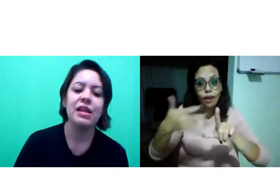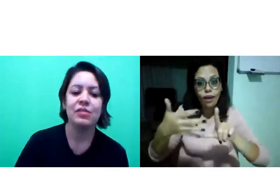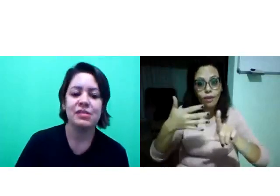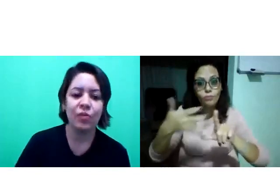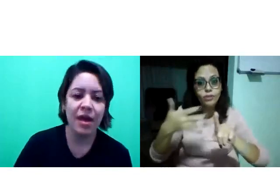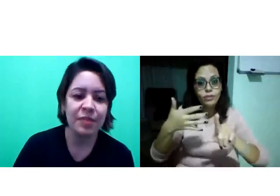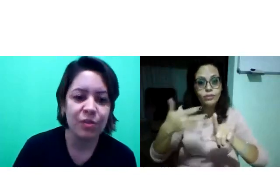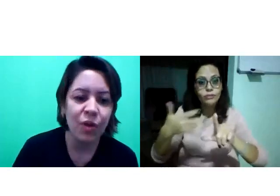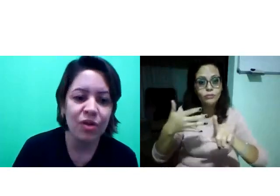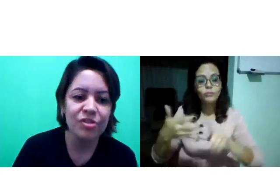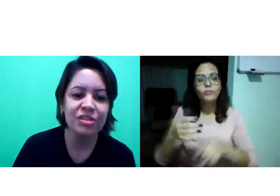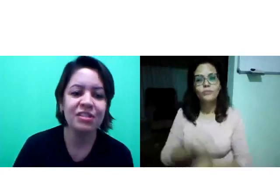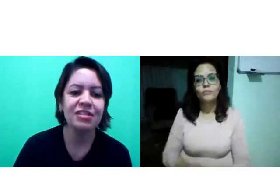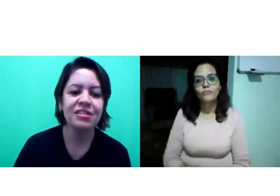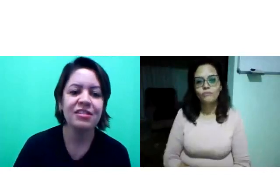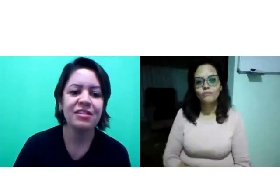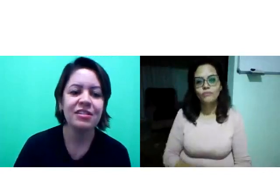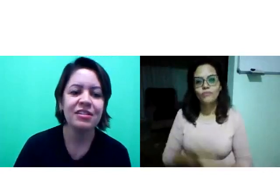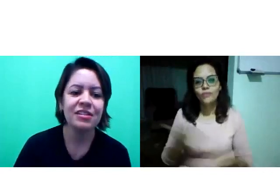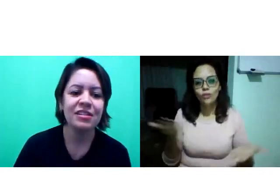pela nossa web de hoje.